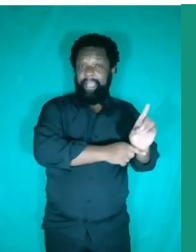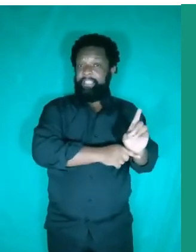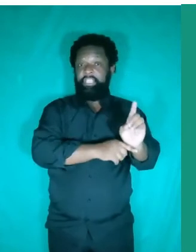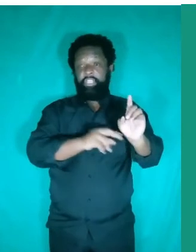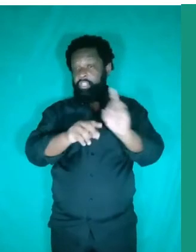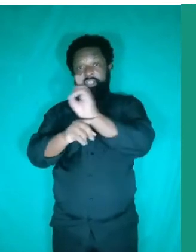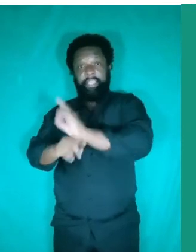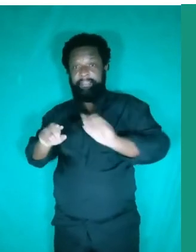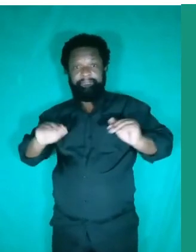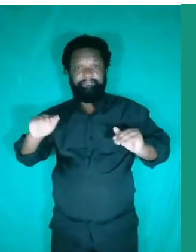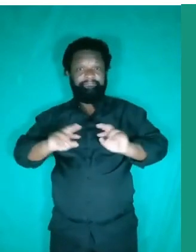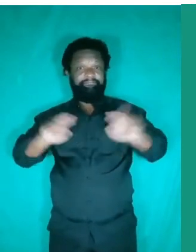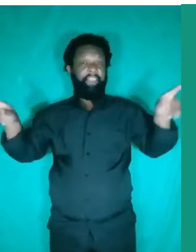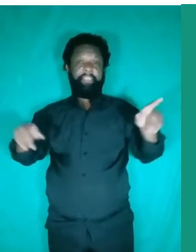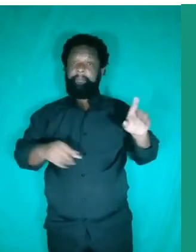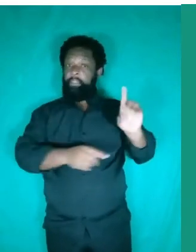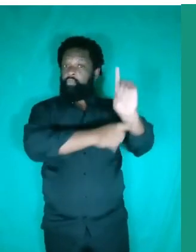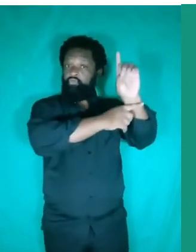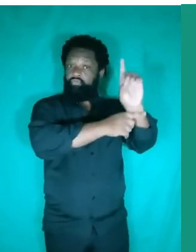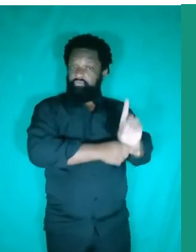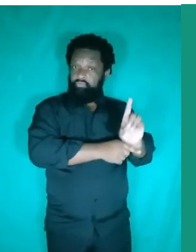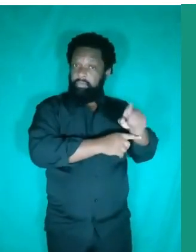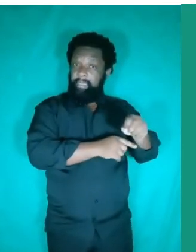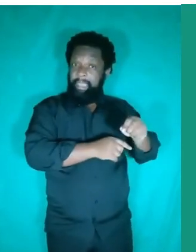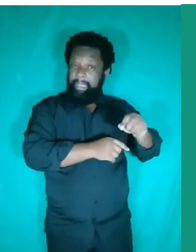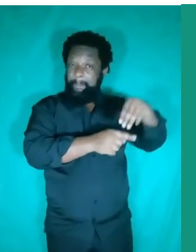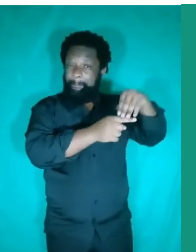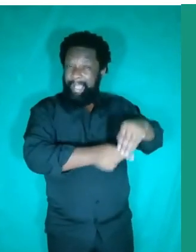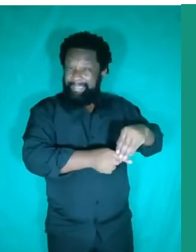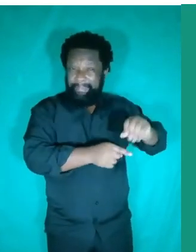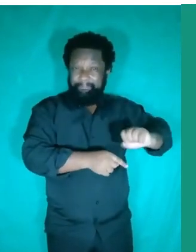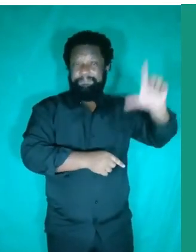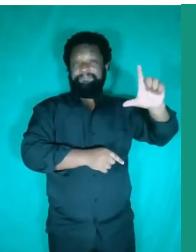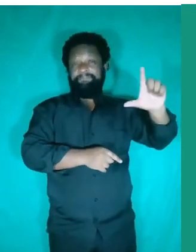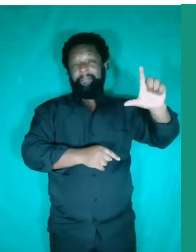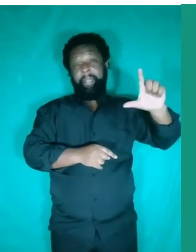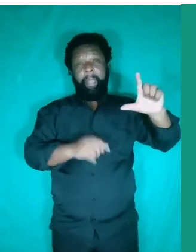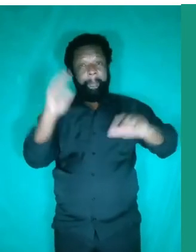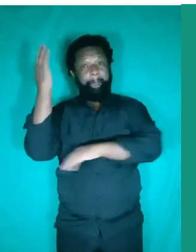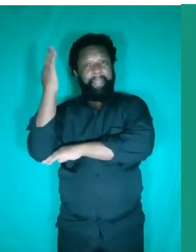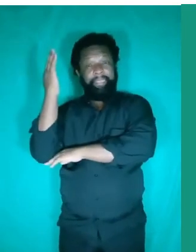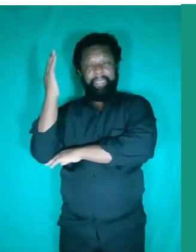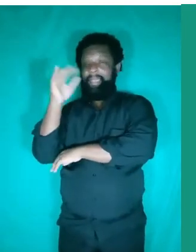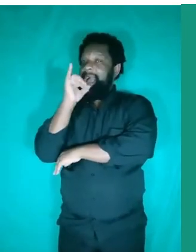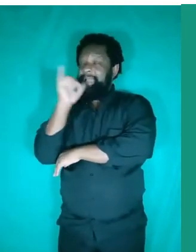o chumbo, ele consegue concentrar mais massa do que a madeira. Se você colocar um pedaço de madeira na água,